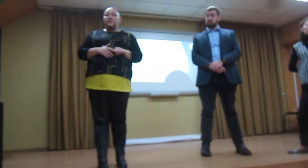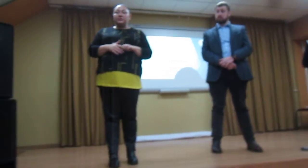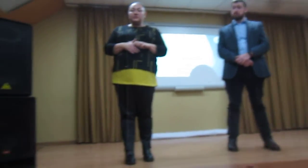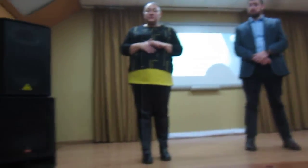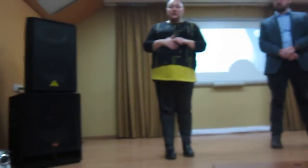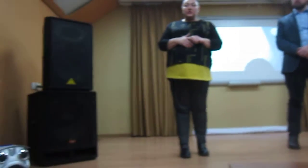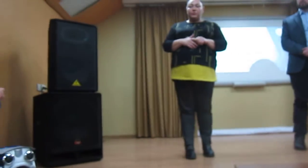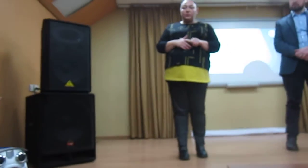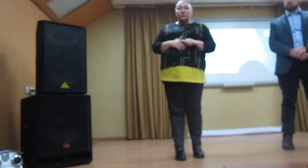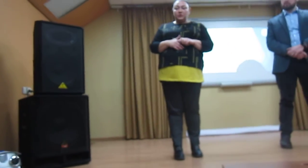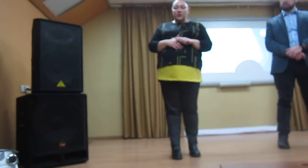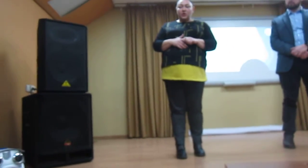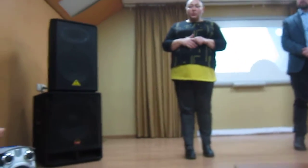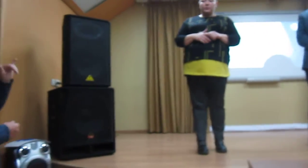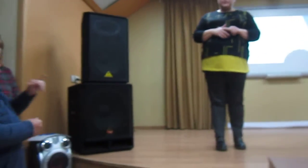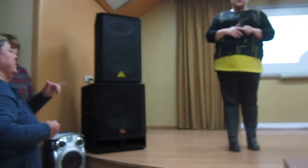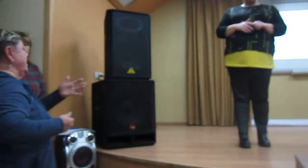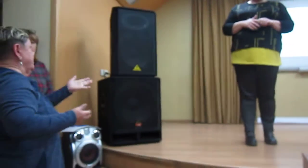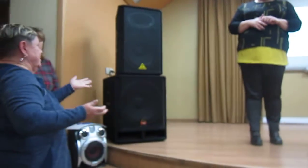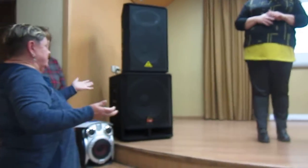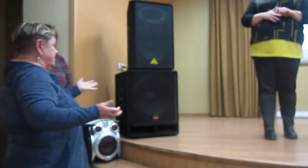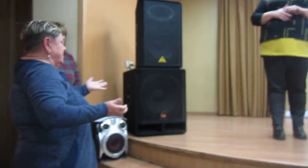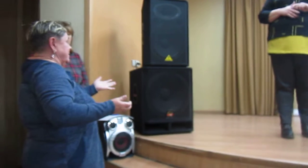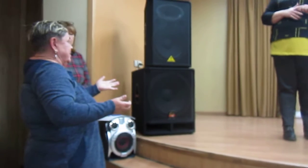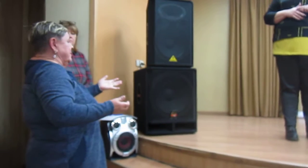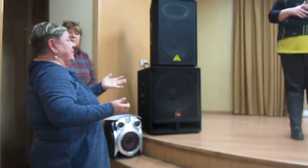перестелили пол, управляющая компания ничего не делает.